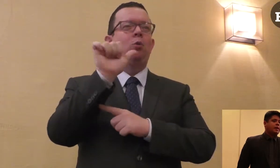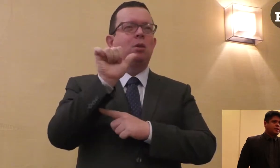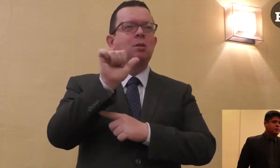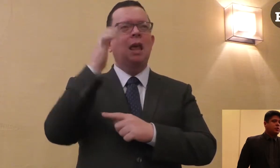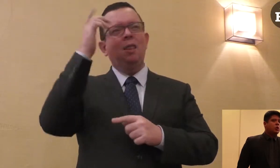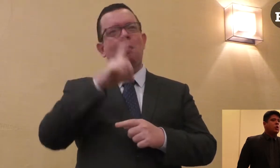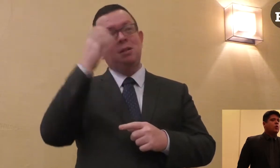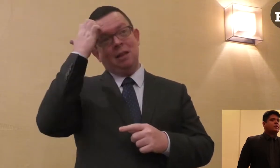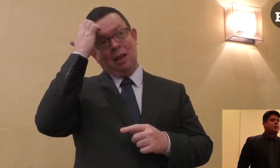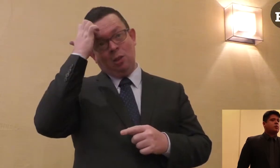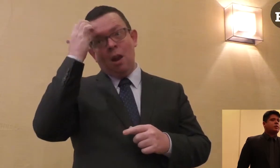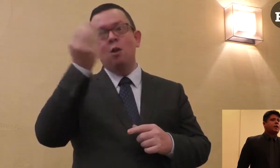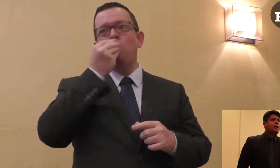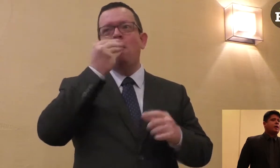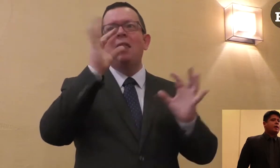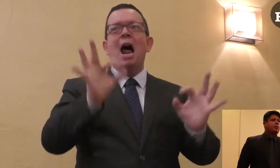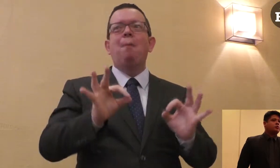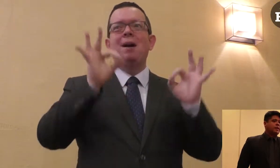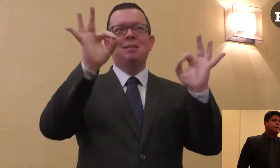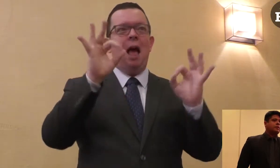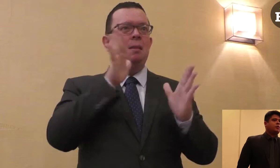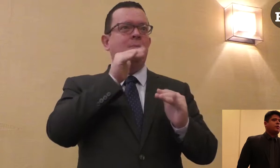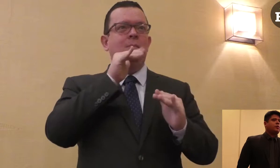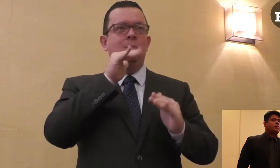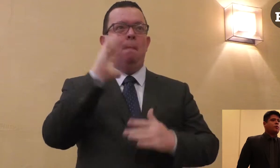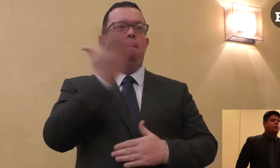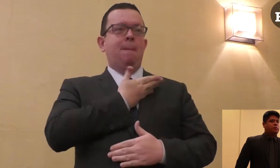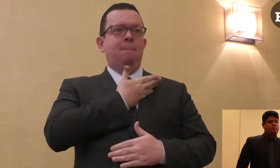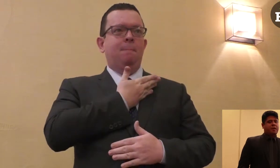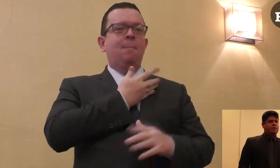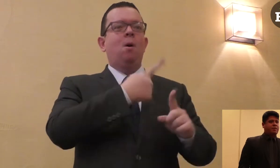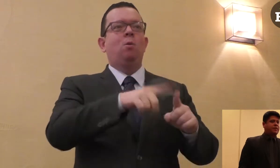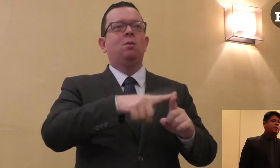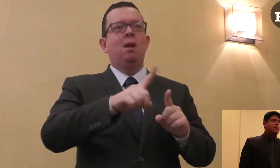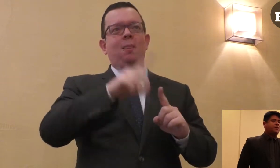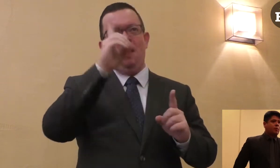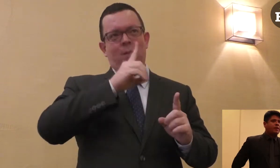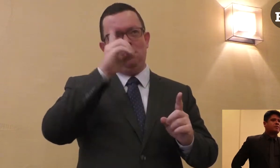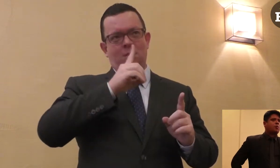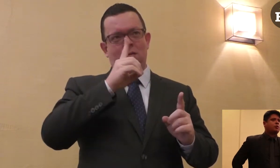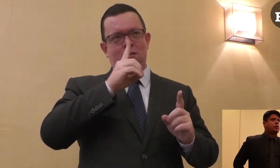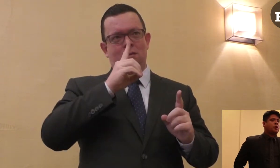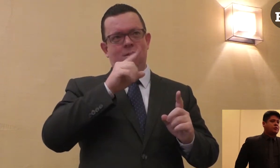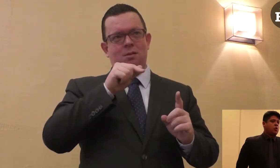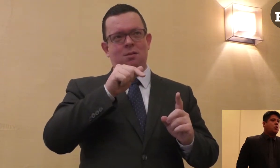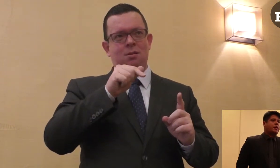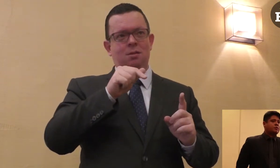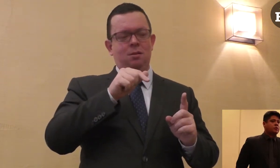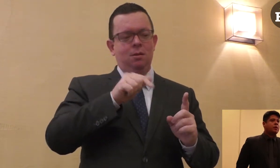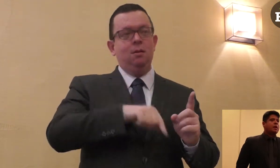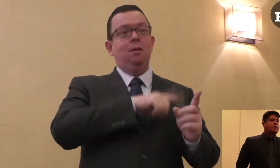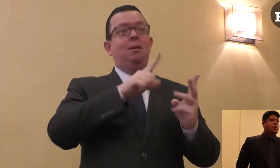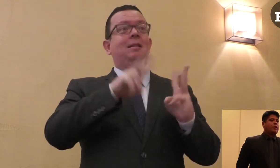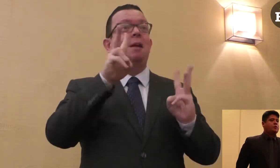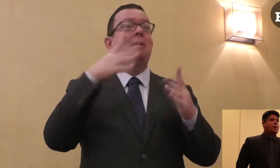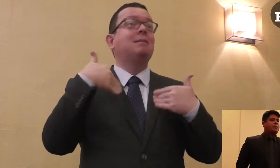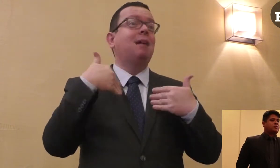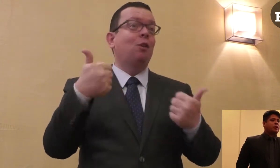y no se han establecido los responsables del caso. Una segunda constante o manifiesta mayor frecuencia en cuanto a